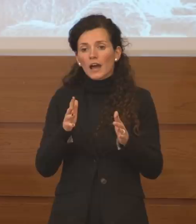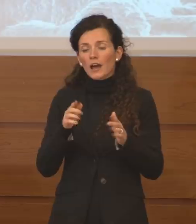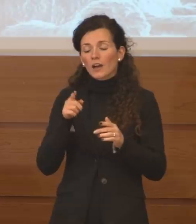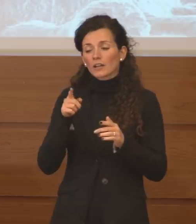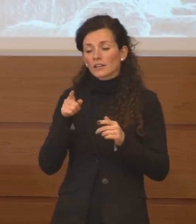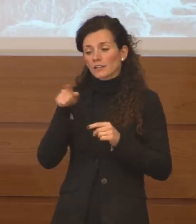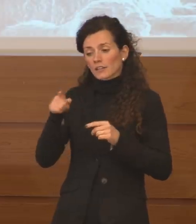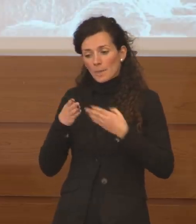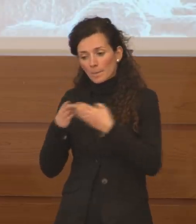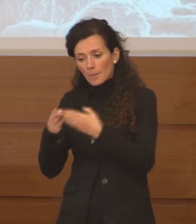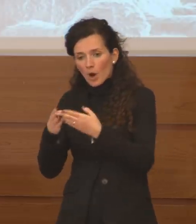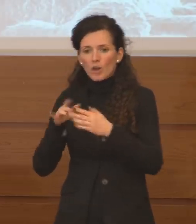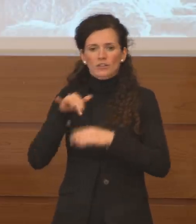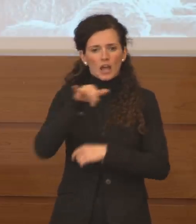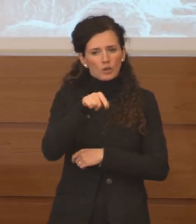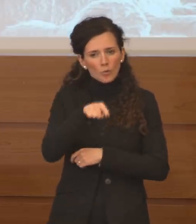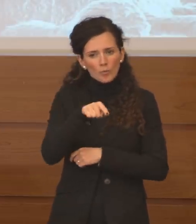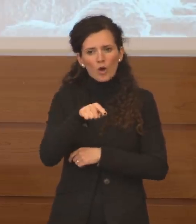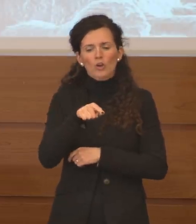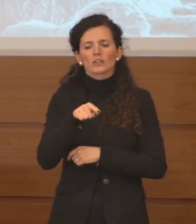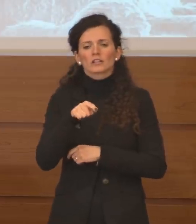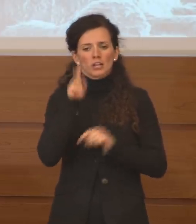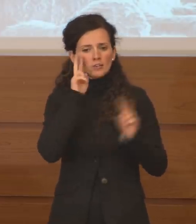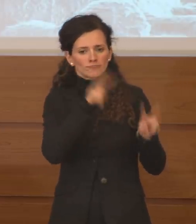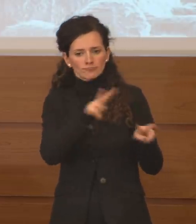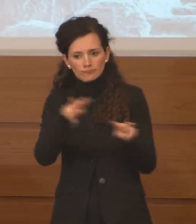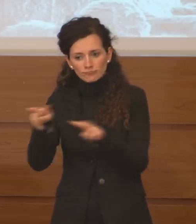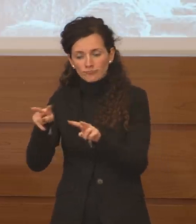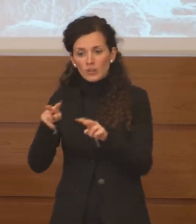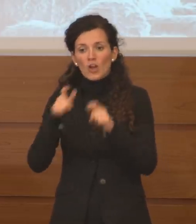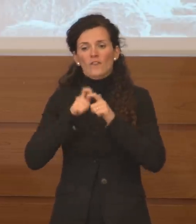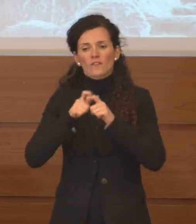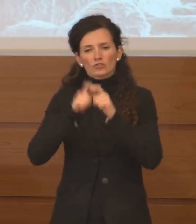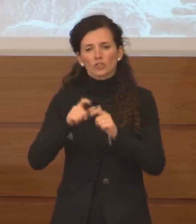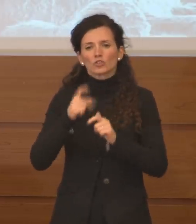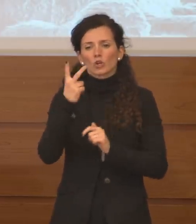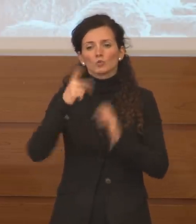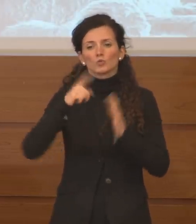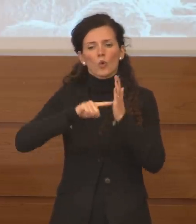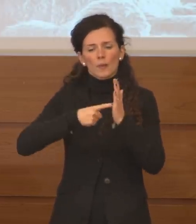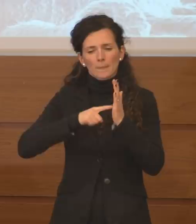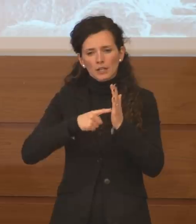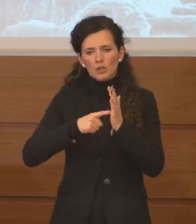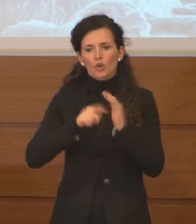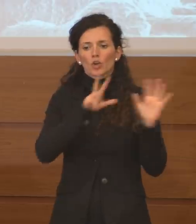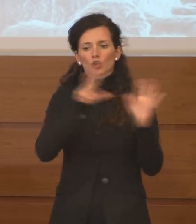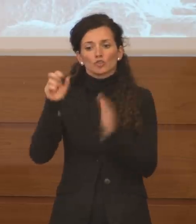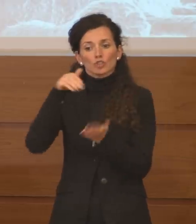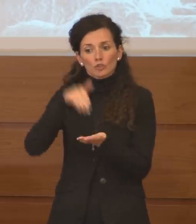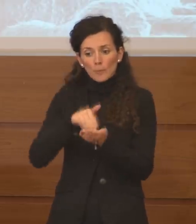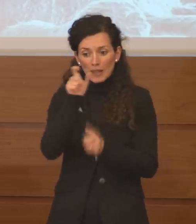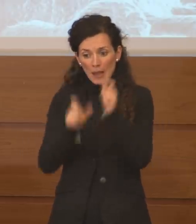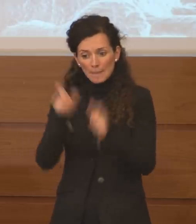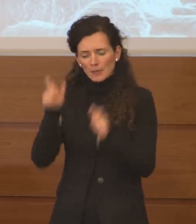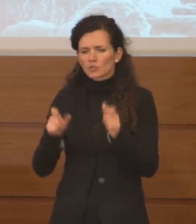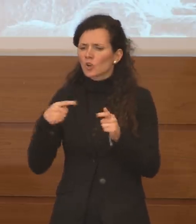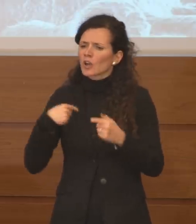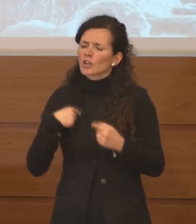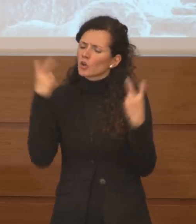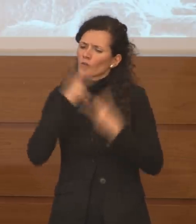aeroporti i viaggiatori, siamo a oltre 2 milioni e 800 mila persone e sono convinto che